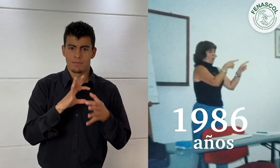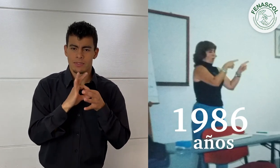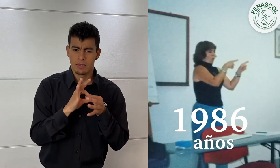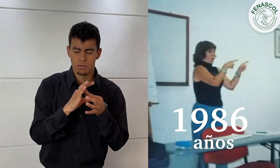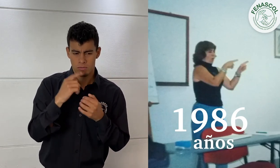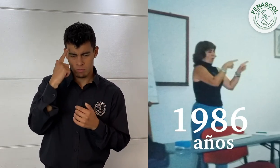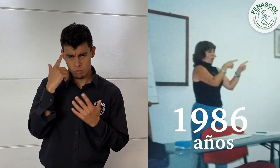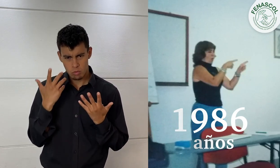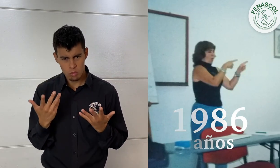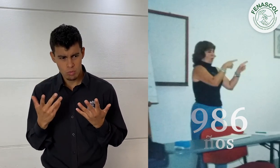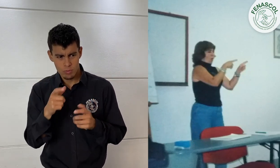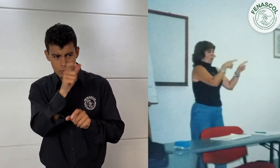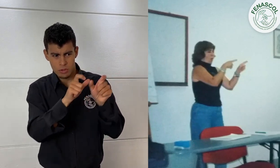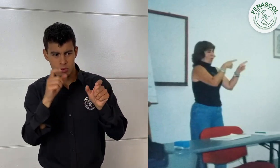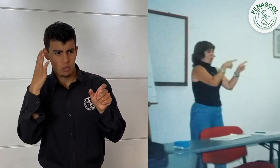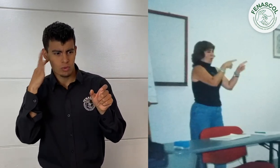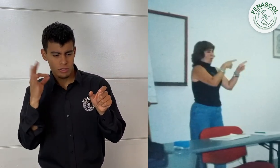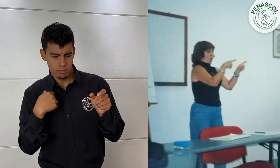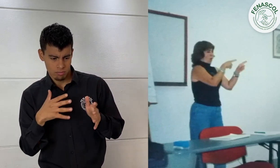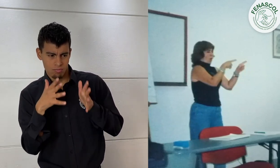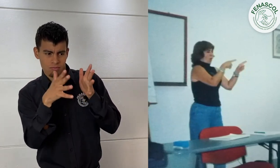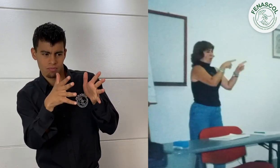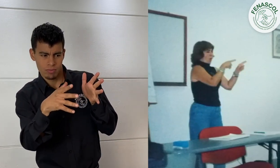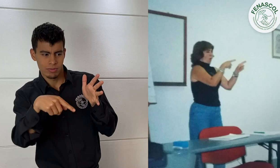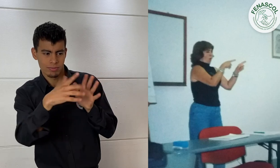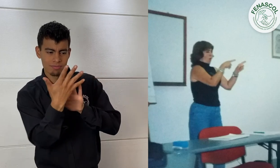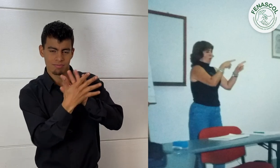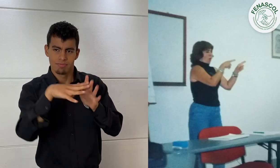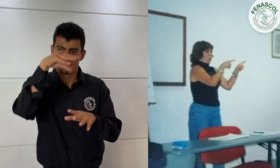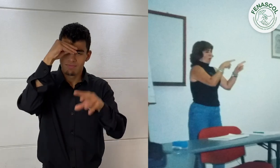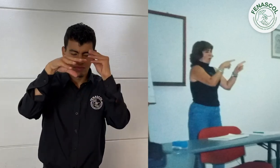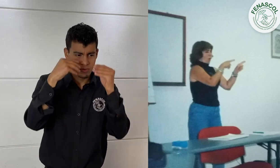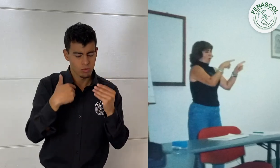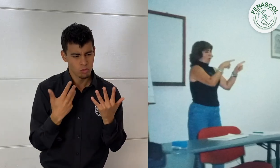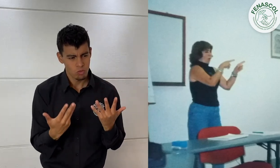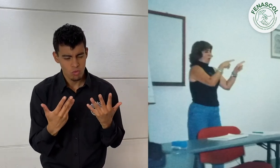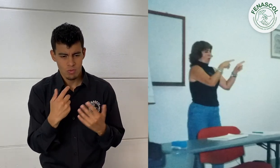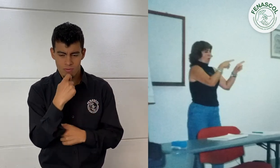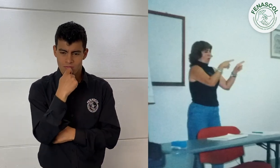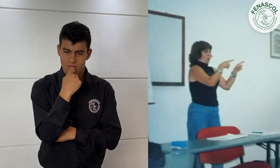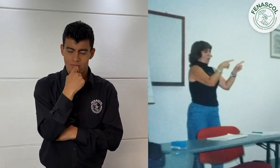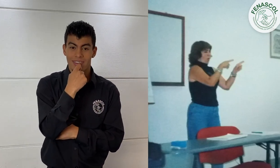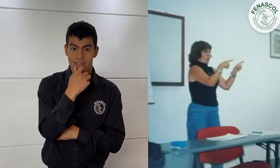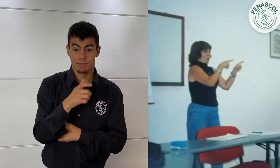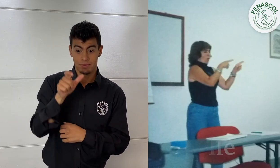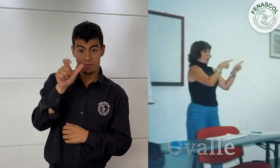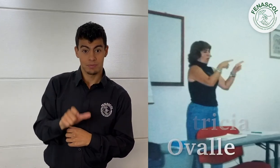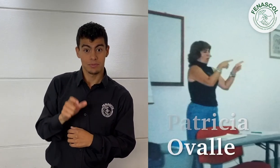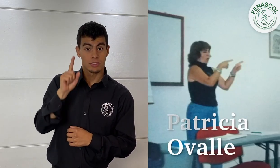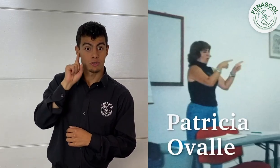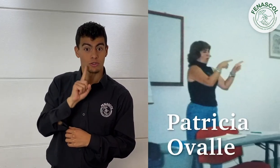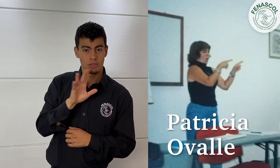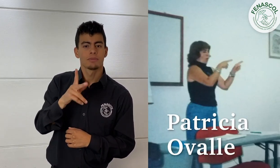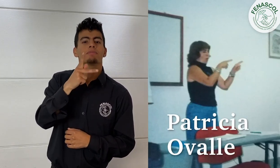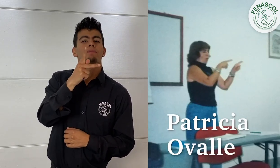en 1986, en Fenascol, se tenía la inquietud de cómo realizar la enseñanza de la lengua de señas.